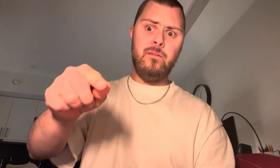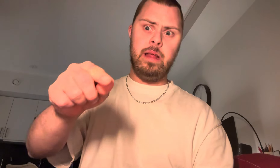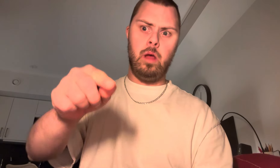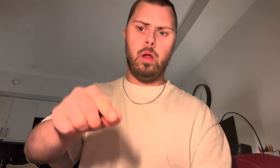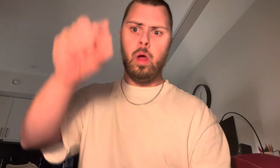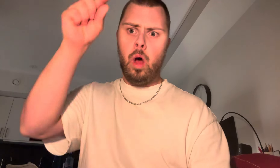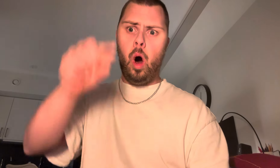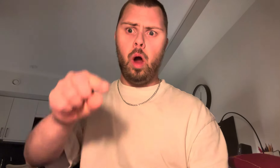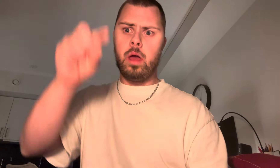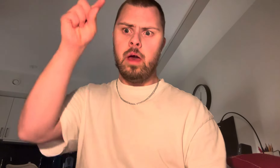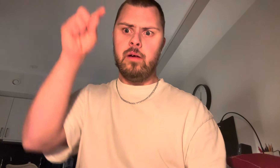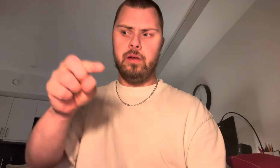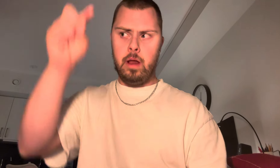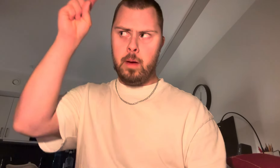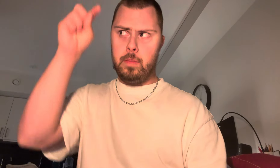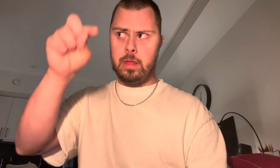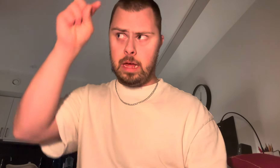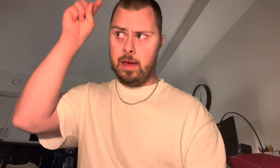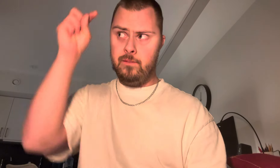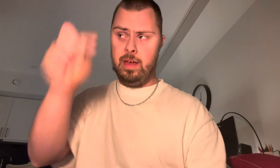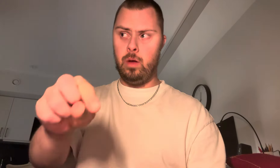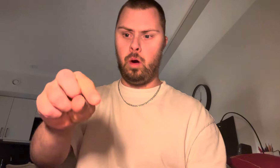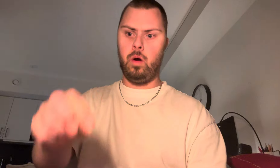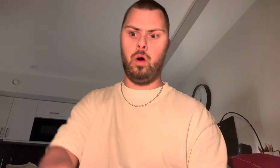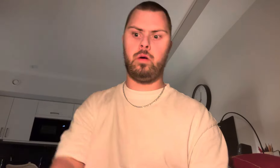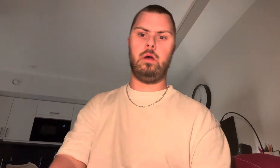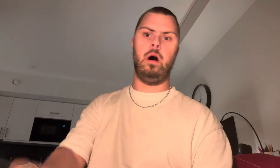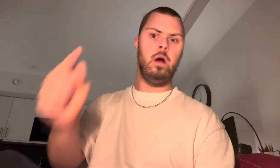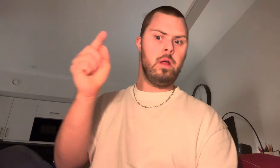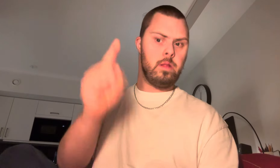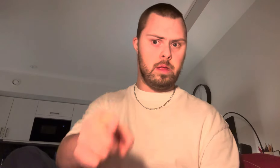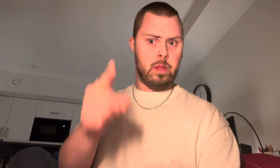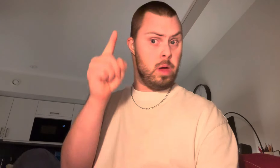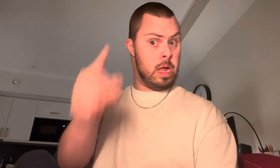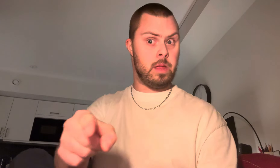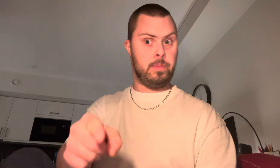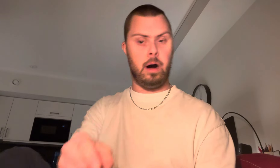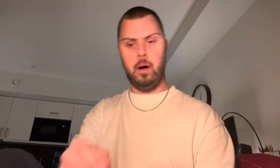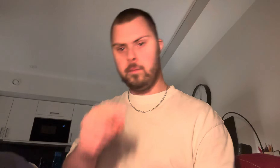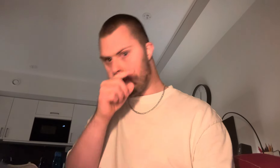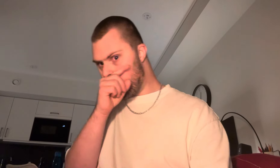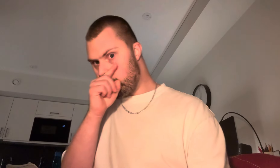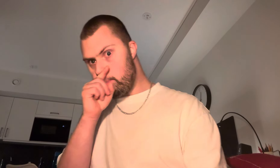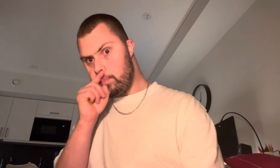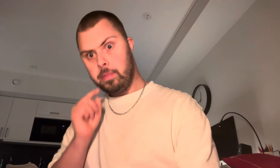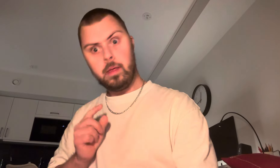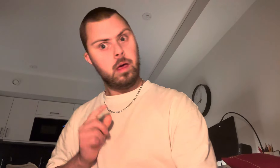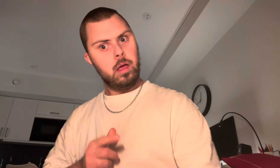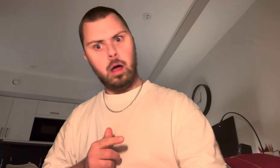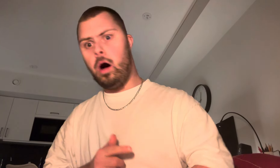videon och för musikvideo också. Det där är jättebra. Ja, ja.